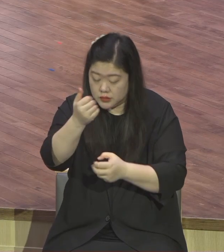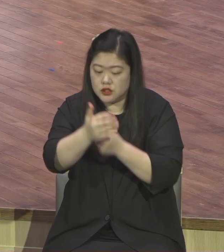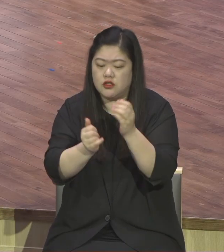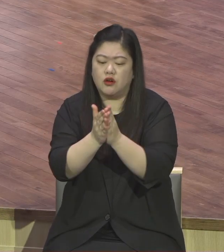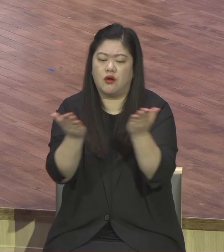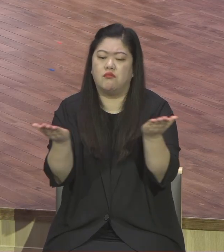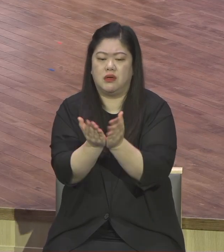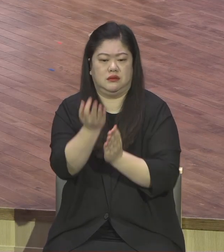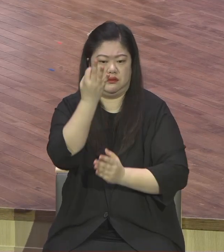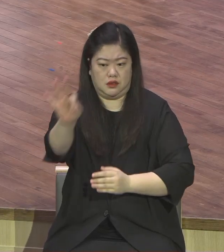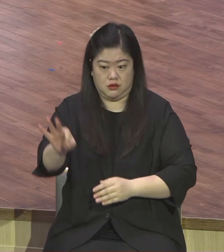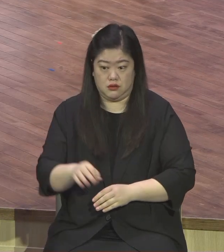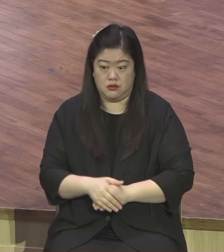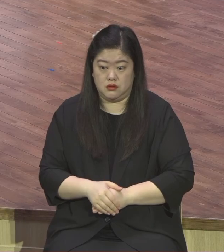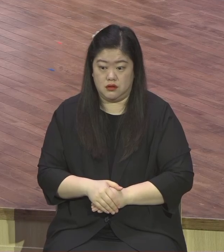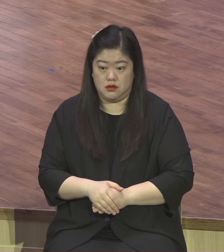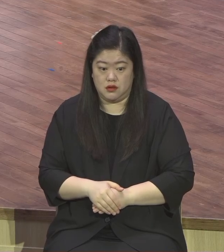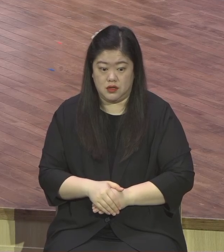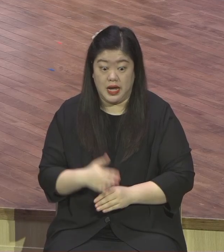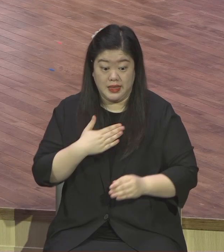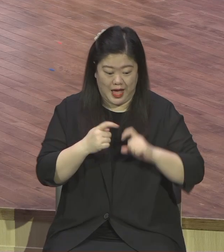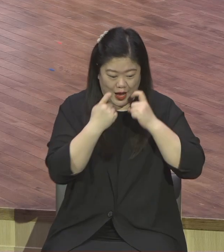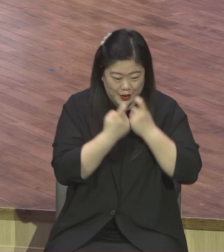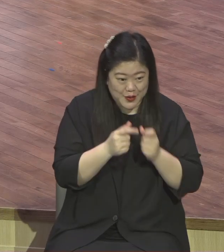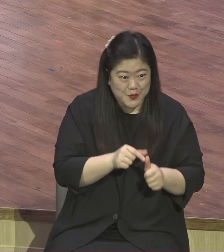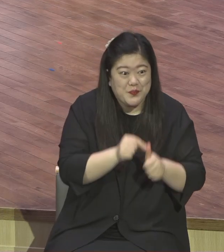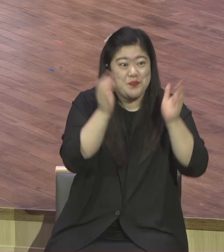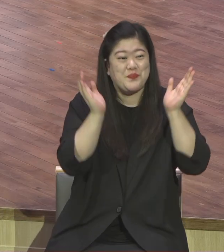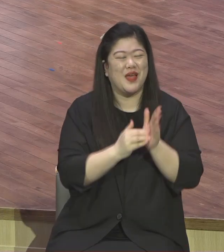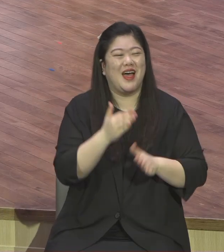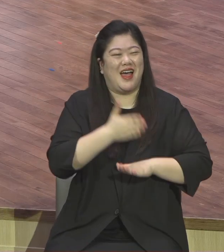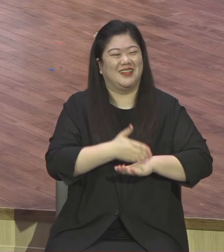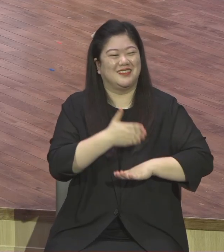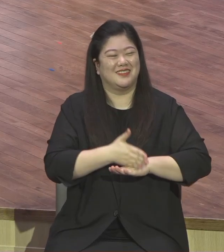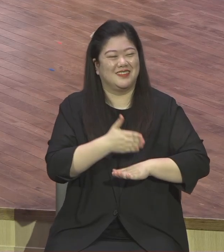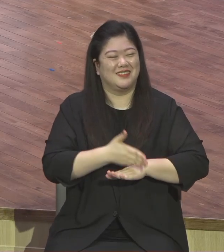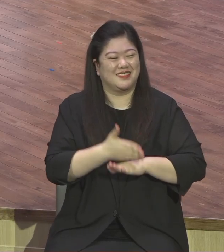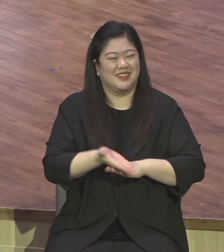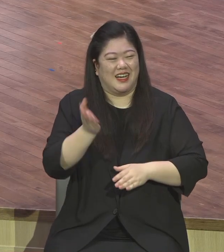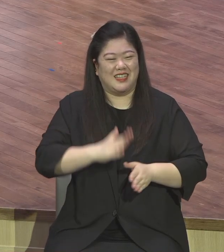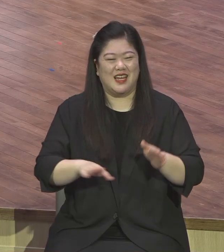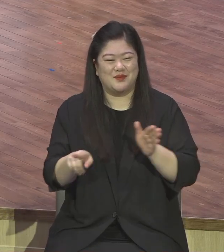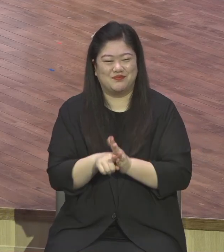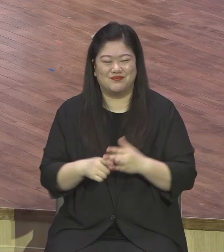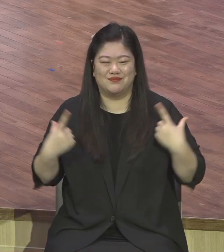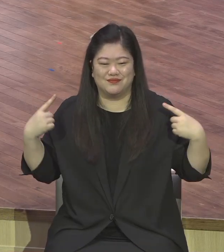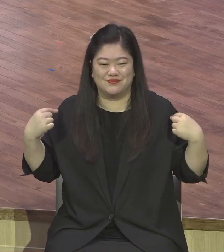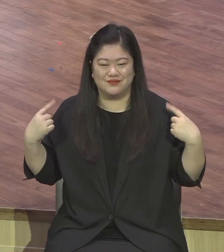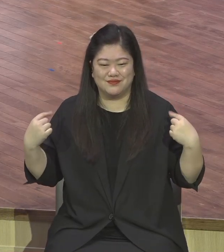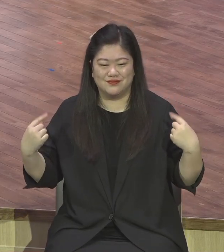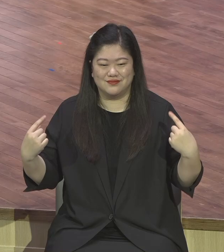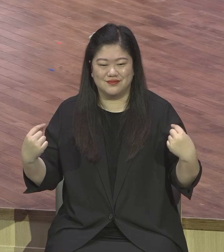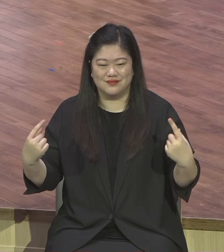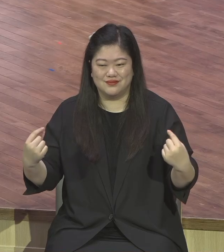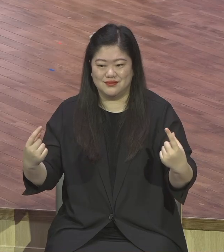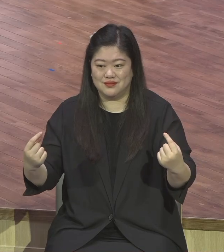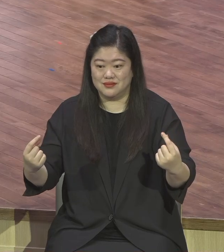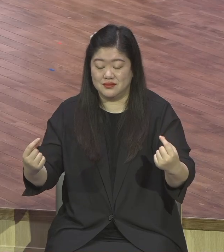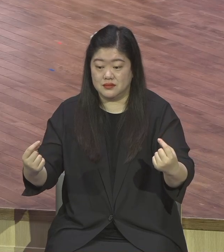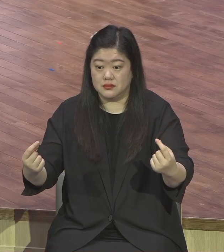구원의 기뻄은 있는데 성장이 안 돼 성장이 성장이 안 돼 교회는 오랫한데 영적 성장이 안 되면 안